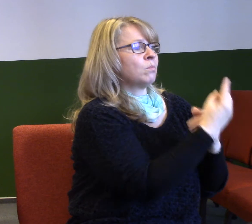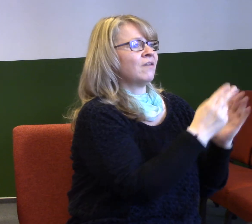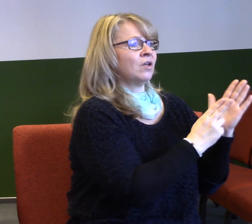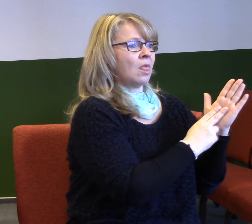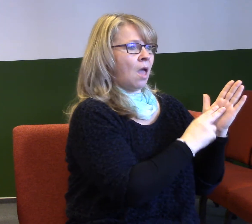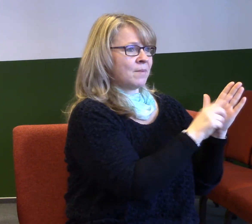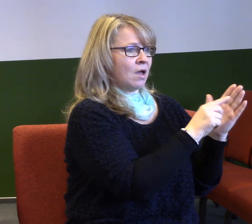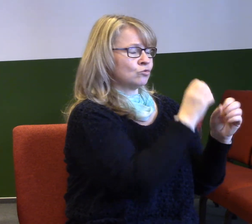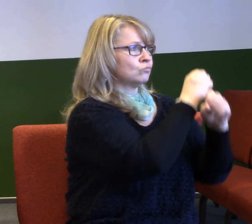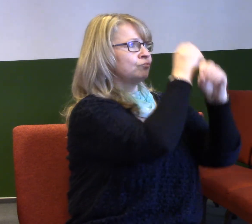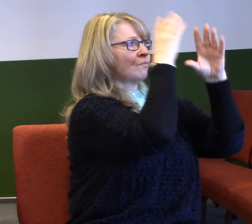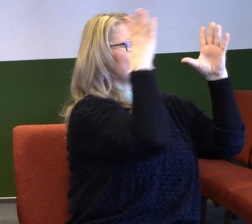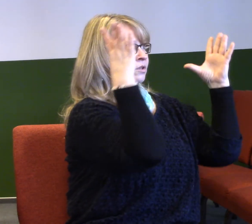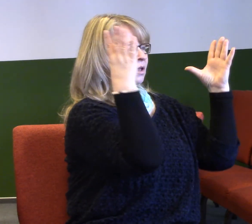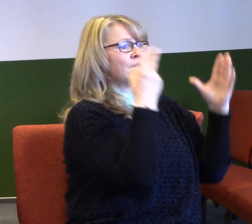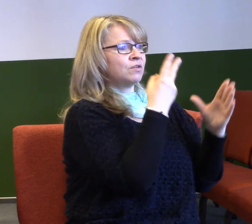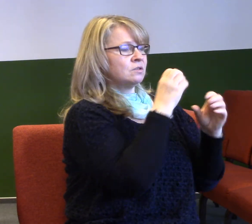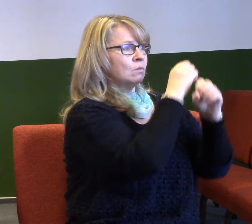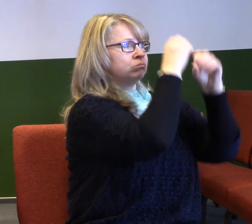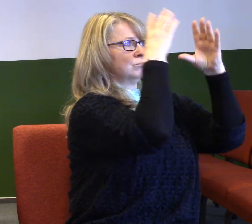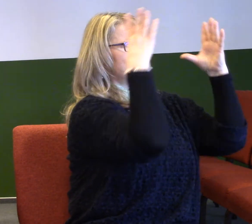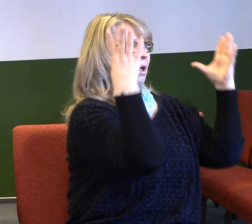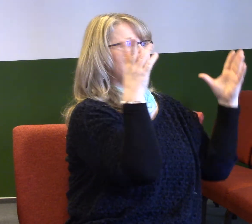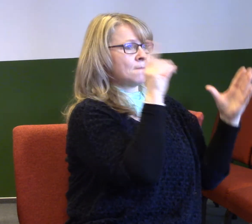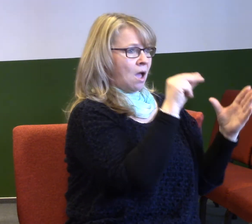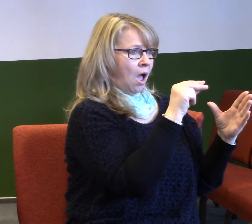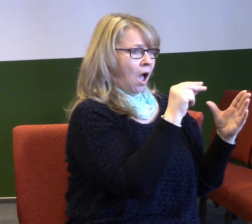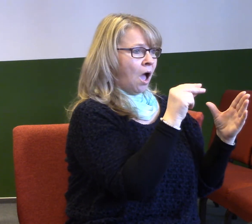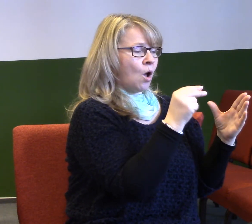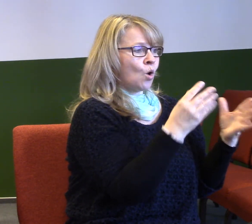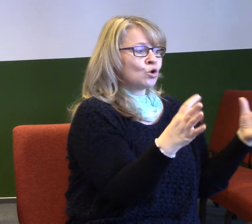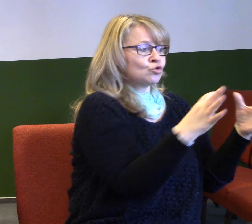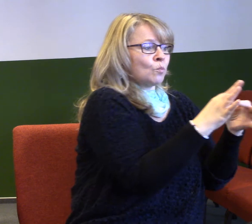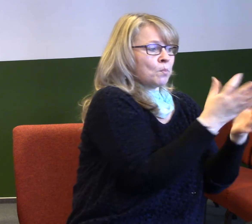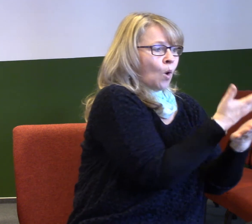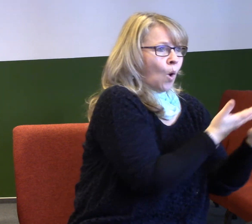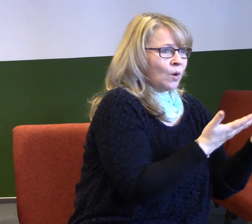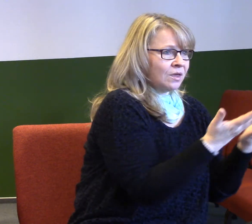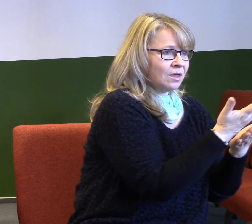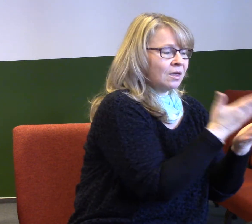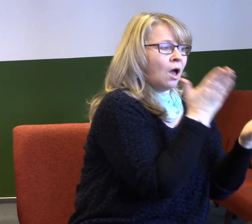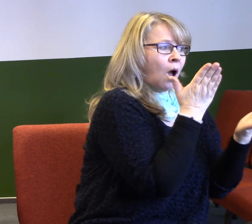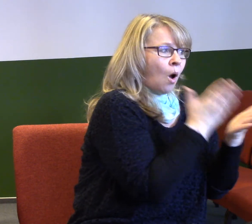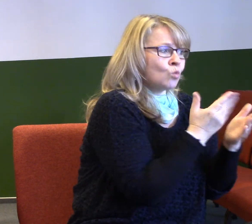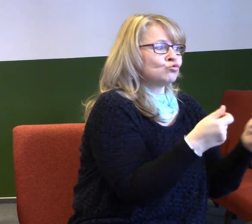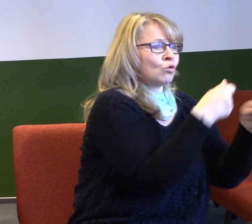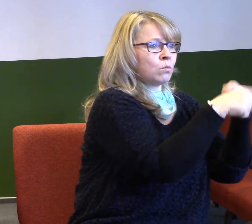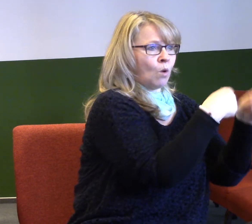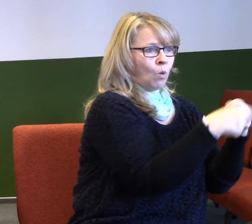který prostě je dokázal spojit, který dokázal způsobit tu zajímavou věc, která vždycky, kdykoliv se to v